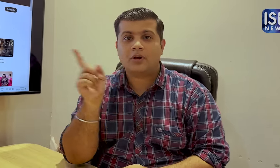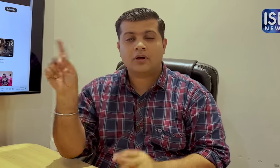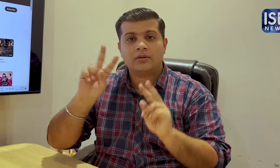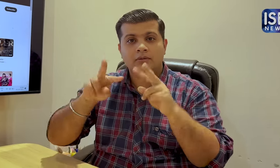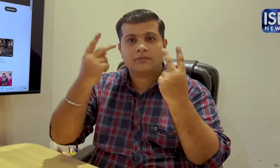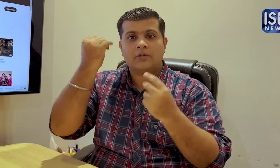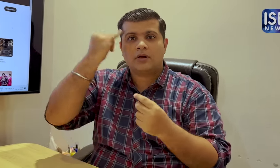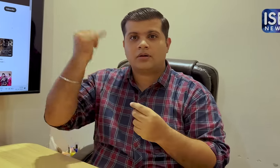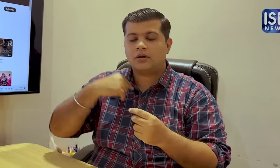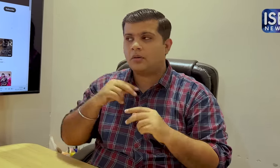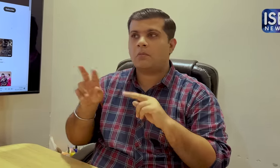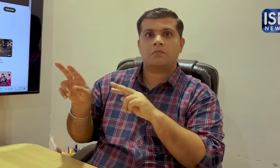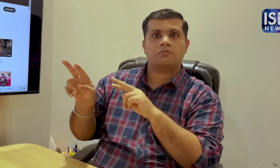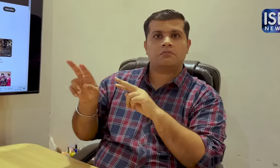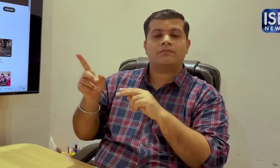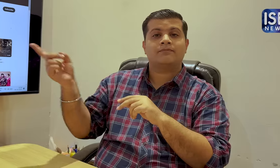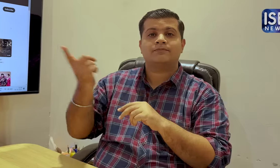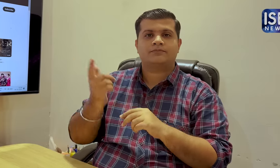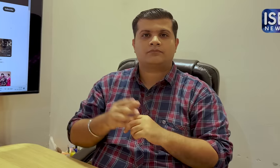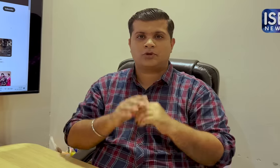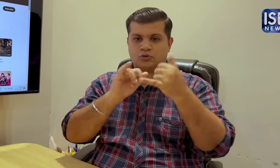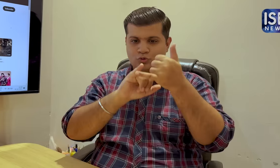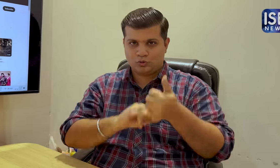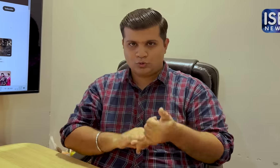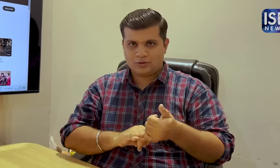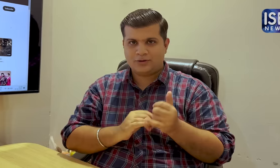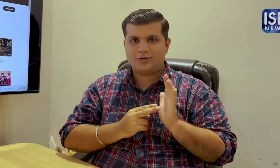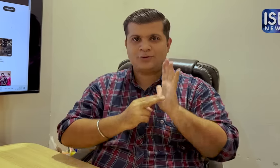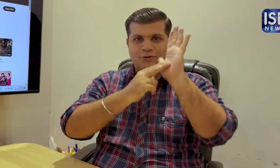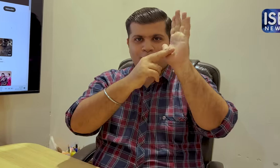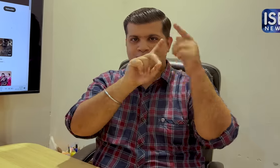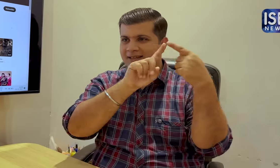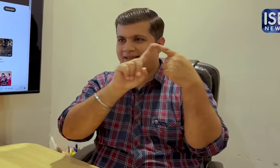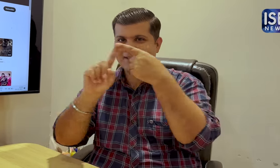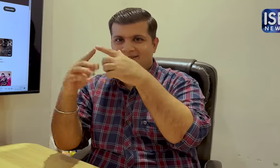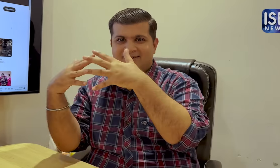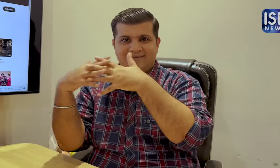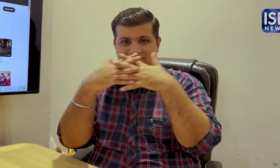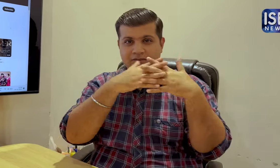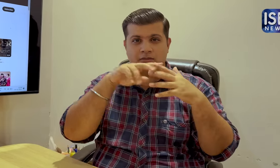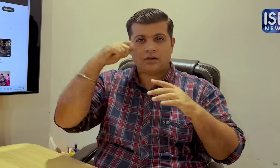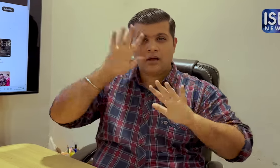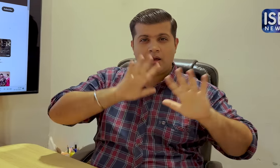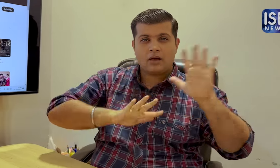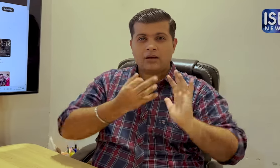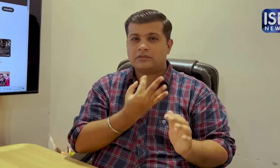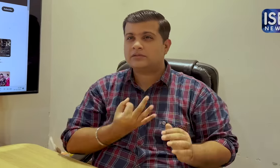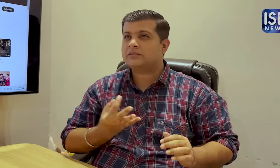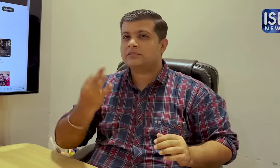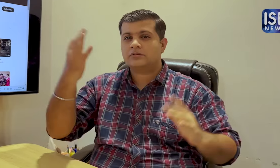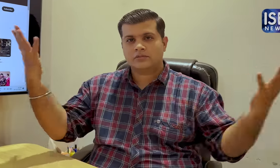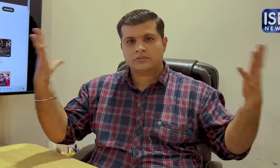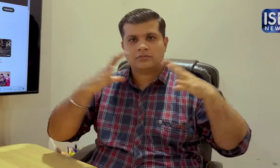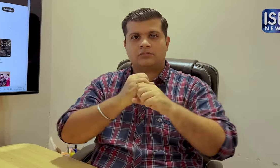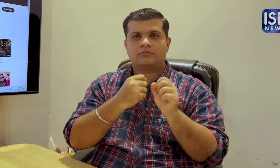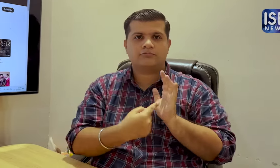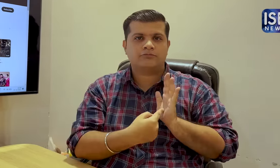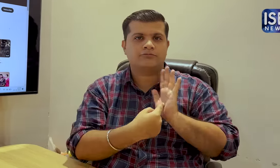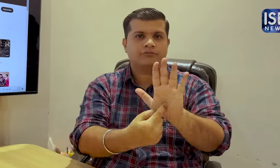निर्माताओं का एक अनुखा विचार है इस फिल्म के कलाकारों में भारत के उत्तर, दक्षिन, पूर्व और पश्चिम के अद्भुत कलाकार शामिल है